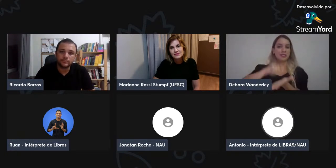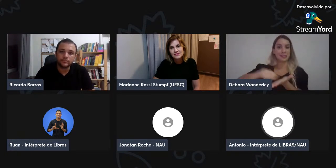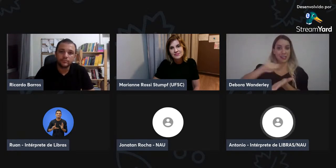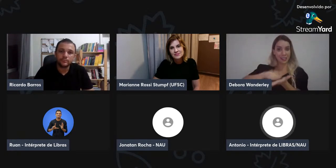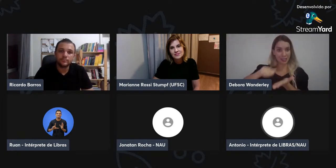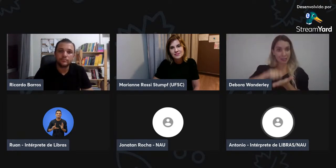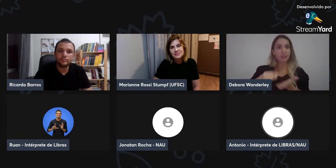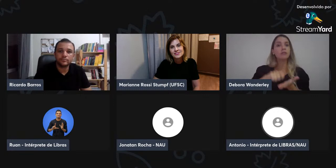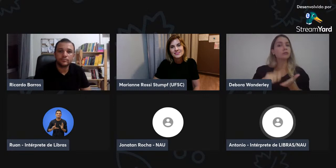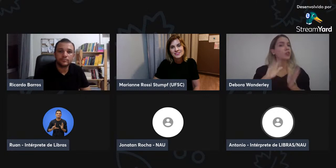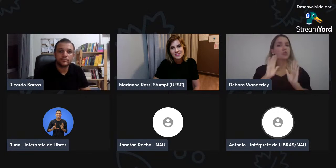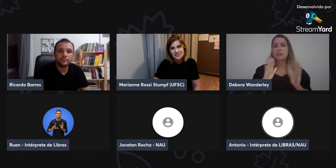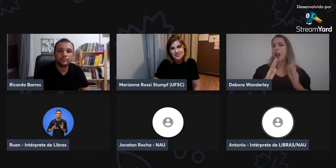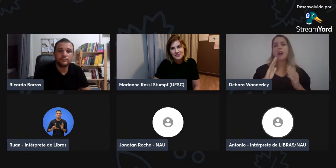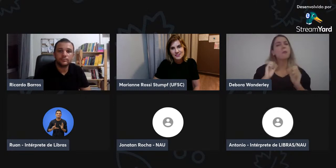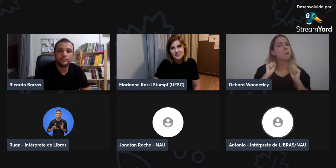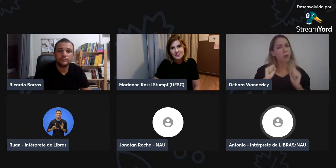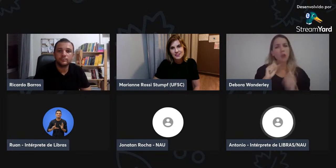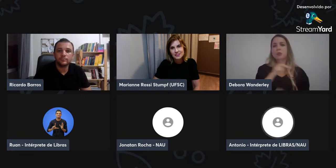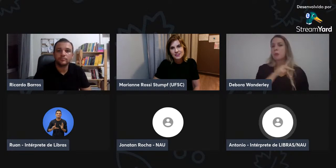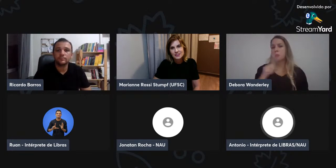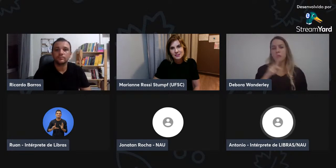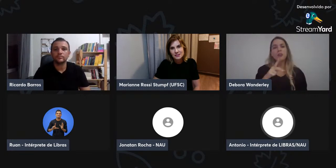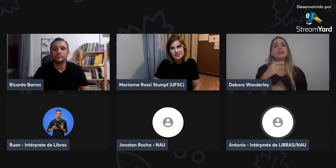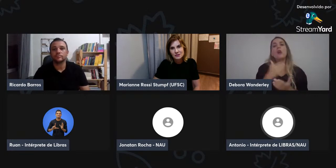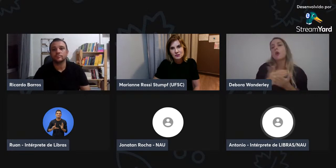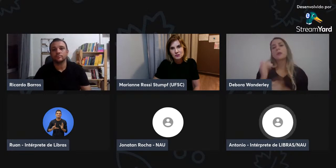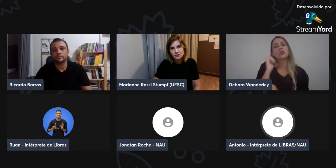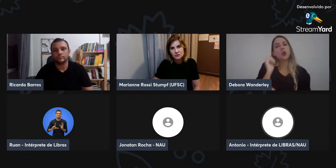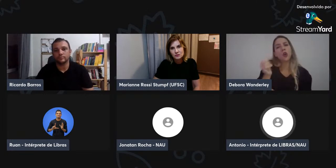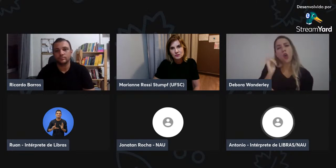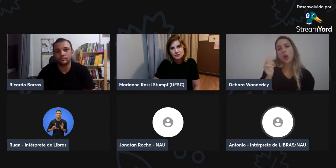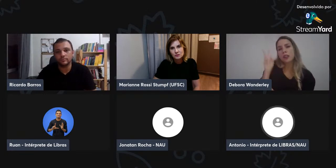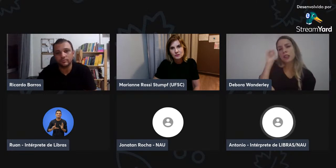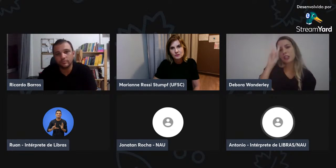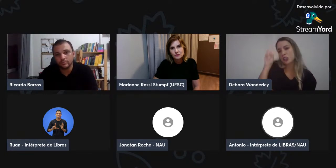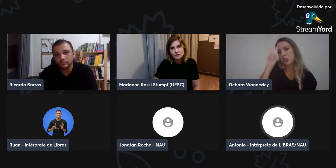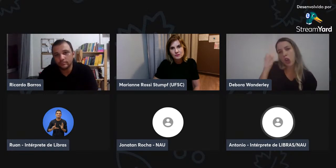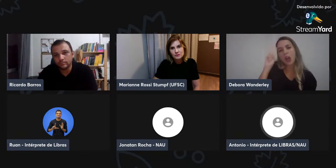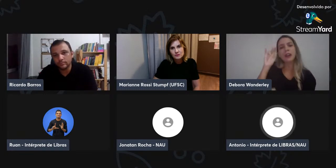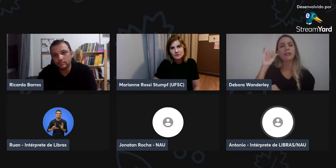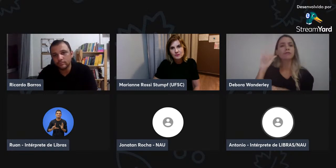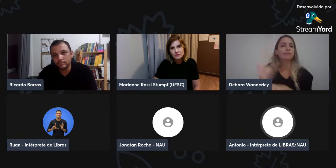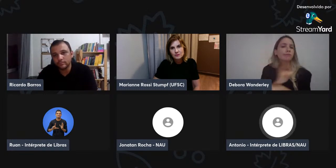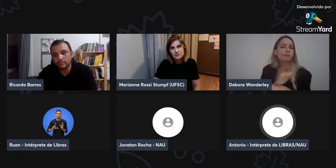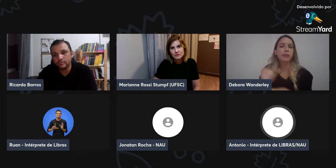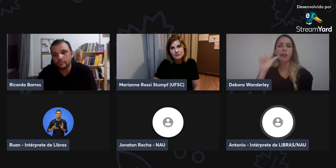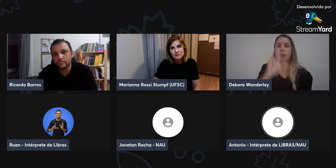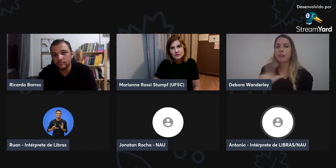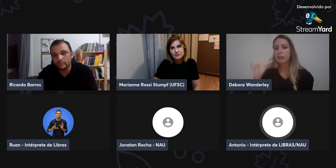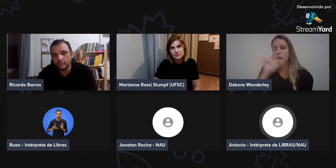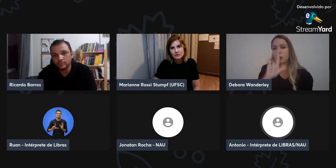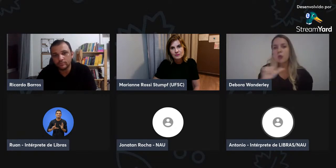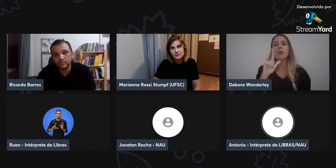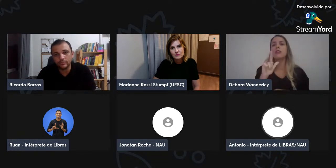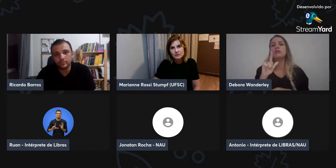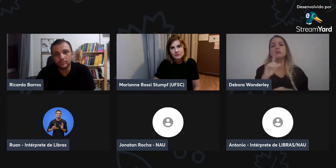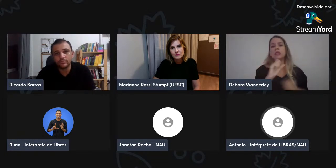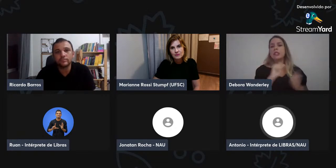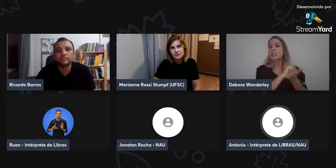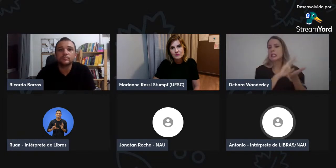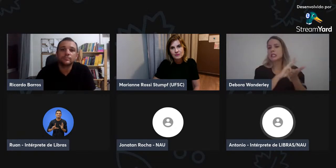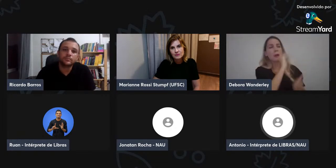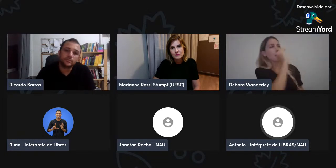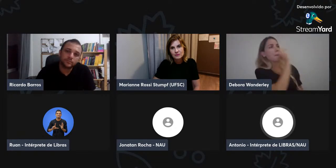distintas e tudo mais. Então, eles escrevem, mas pode também algum professor começar o quê? A contação de história e tudo mais